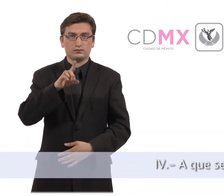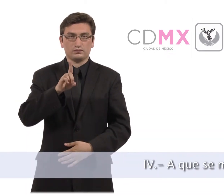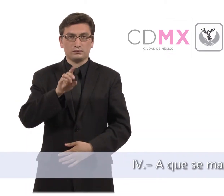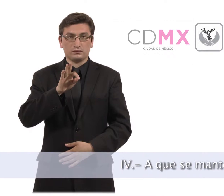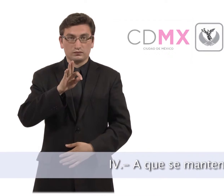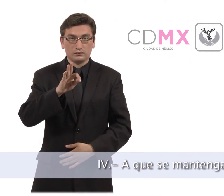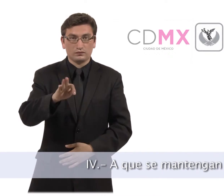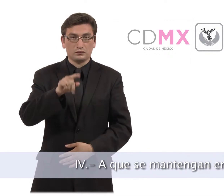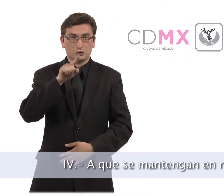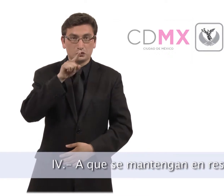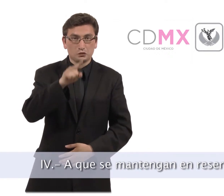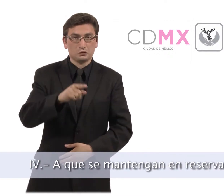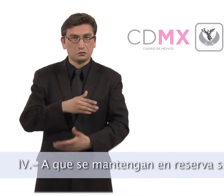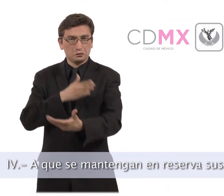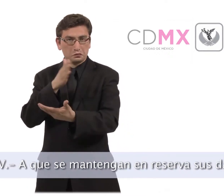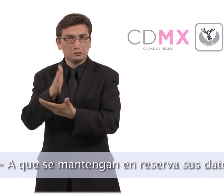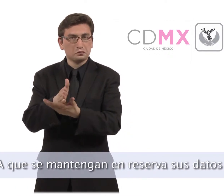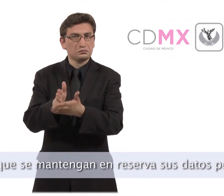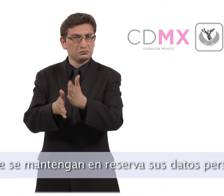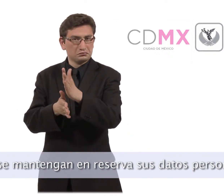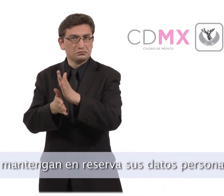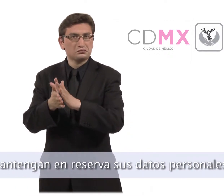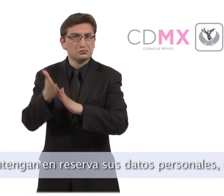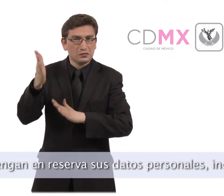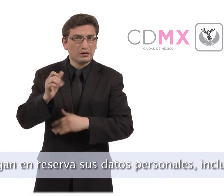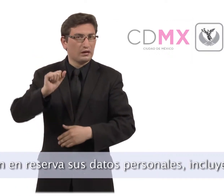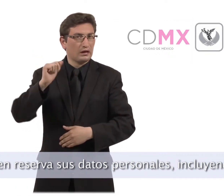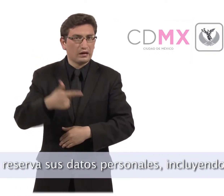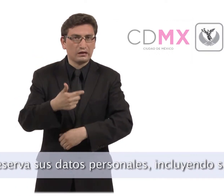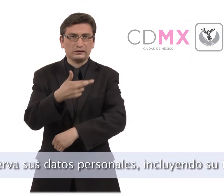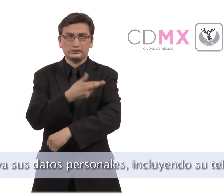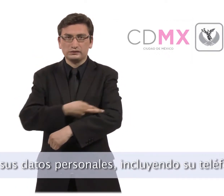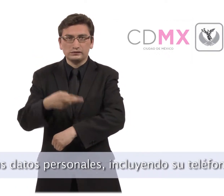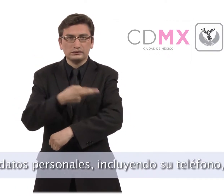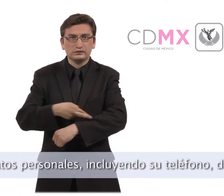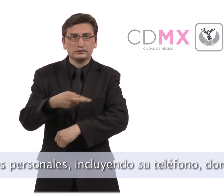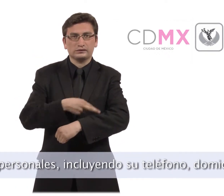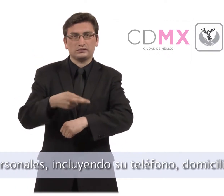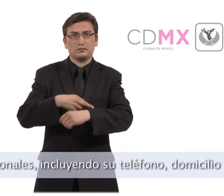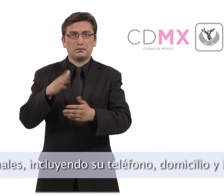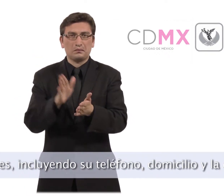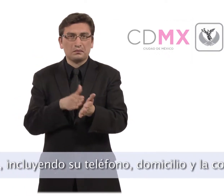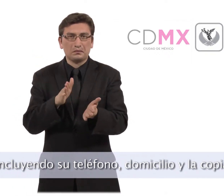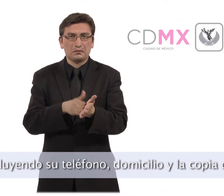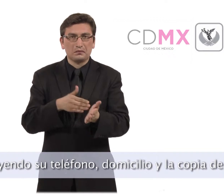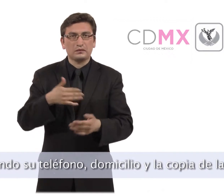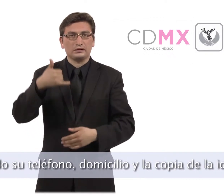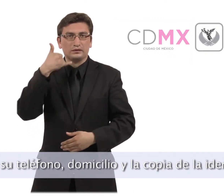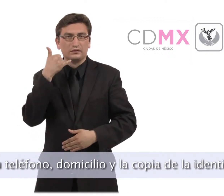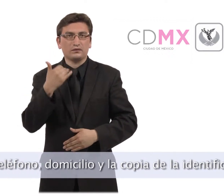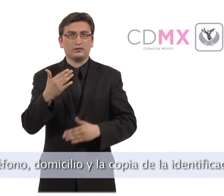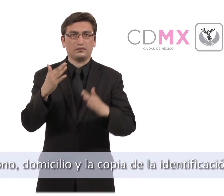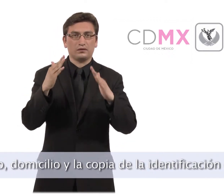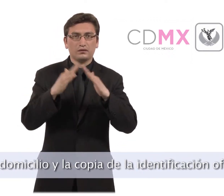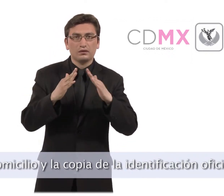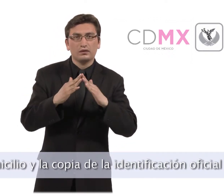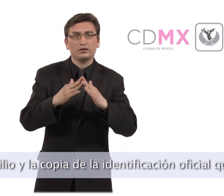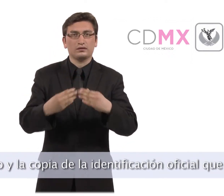Cuarto, a que se mantengan en reserva sus datos personales, incluyendo su teléfono, domicilio y la copia de la